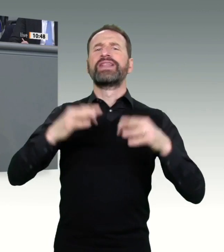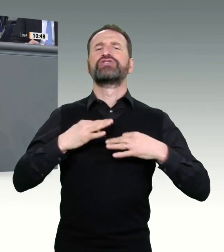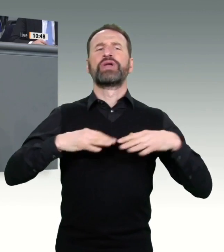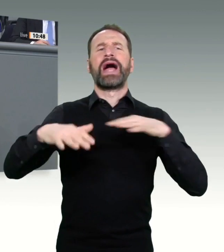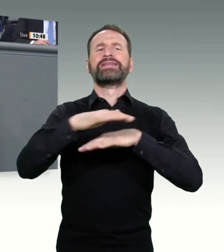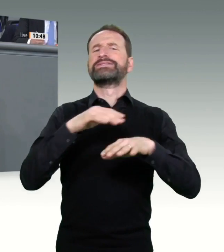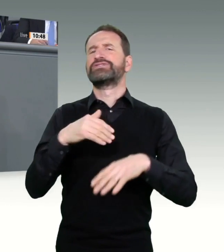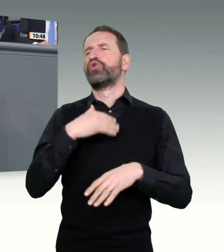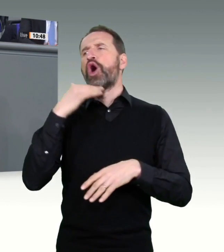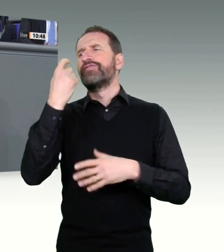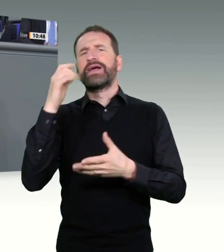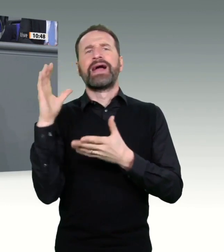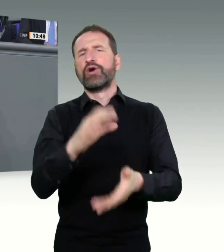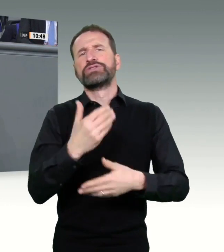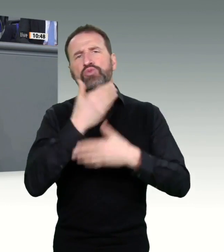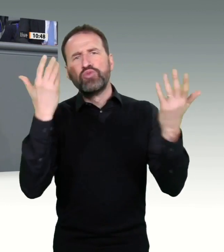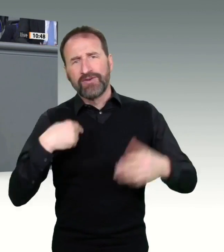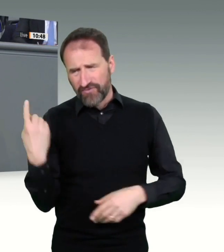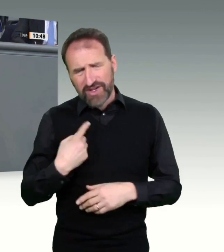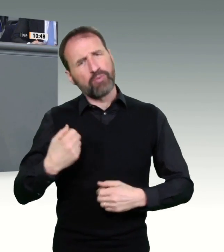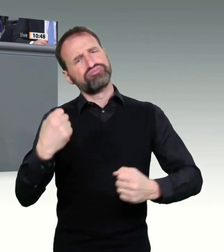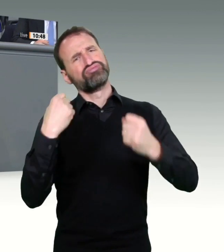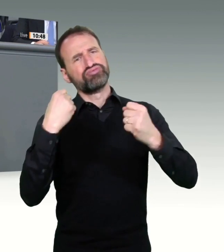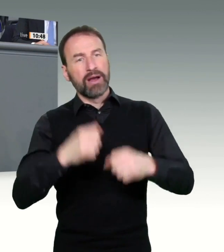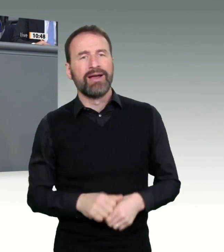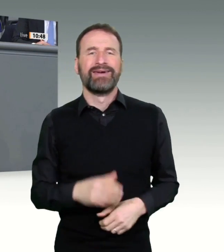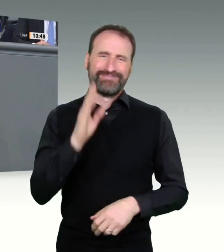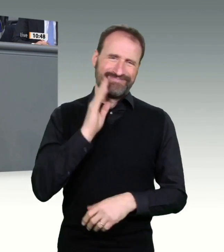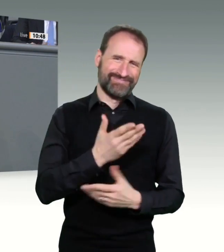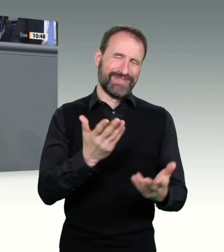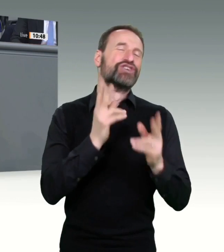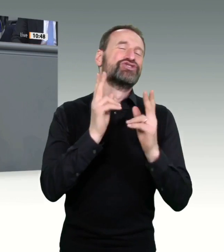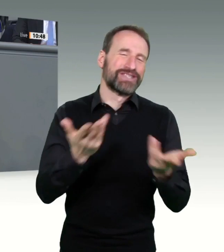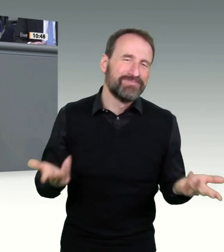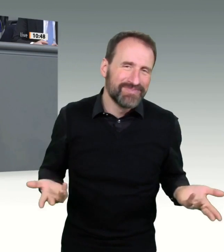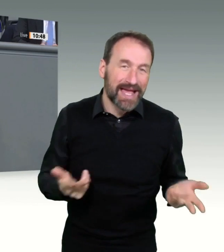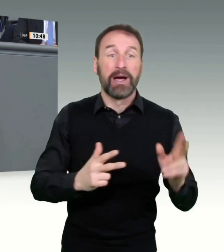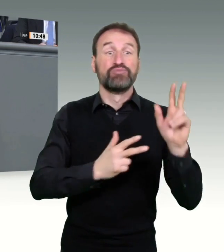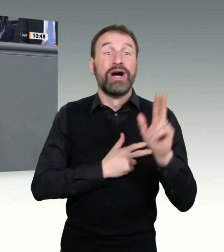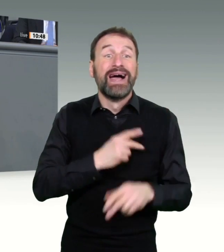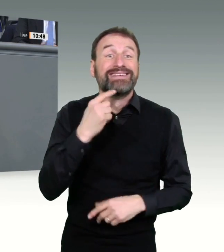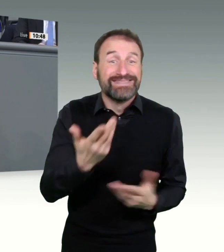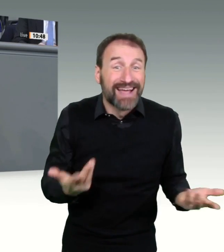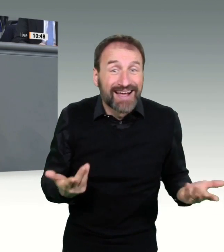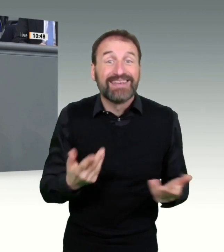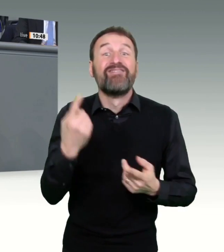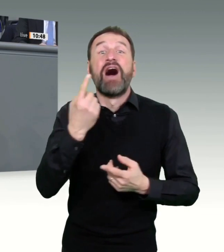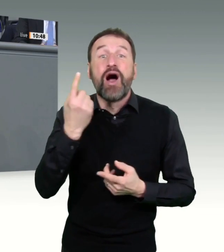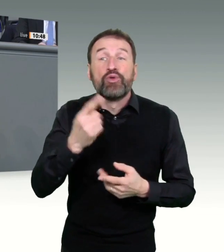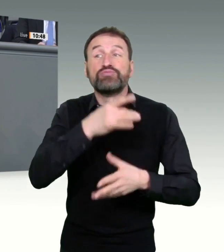auf die Schulter zu klopfen, in der Krise einen Teil dieser Kürzungen wieder aufzustocken, das ist wirklich ein starkes Stück. Glauben Sie nur nicht, dass die